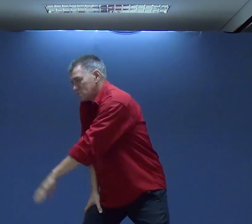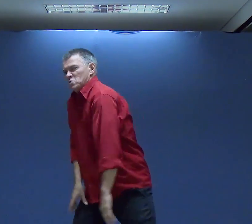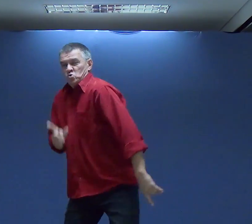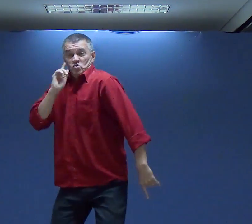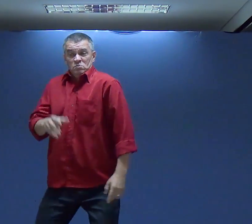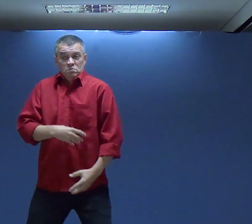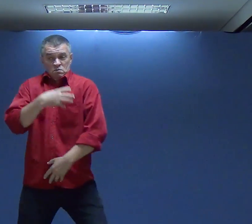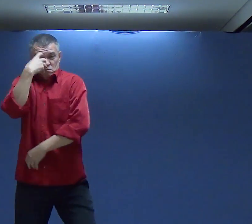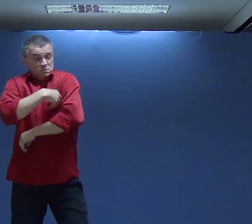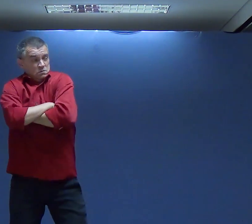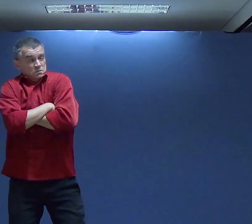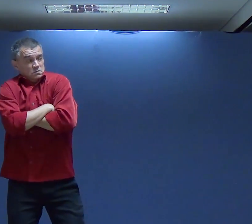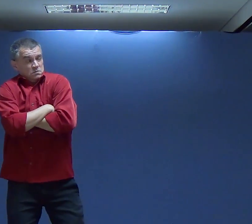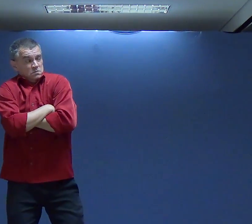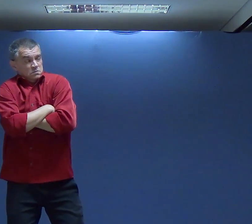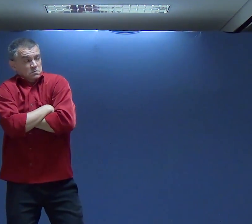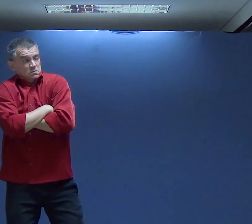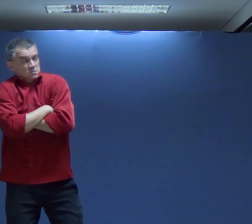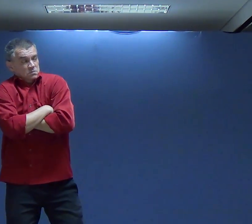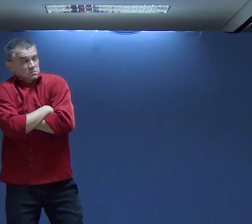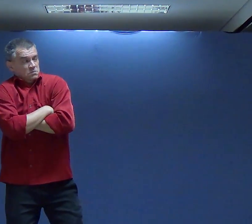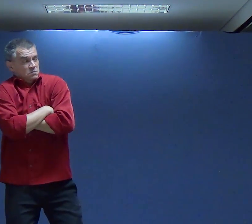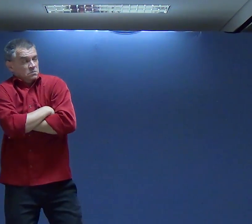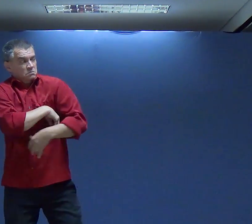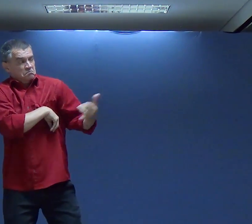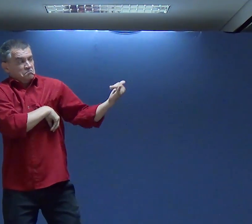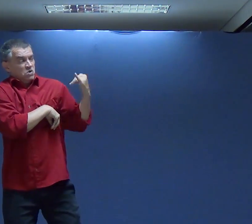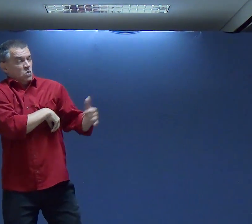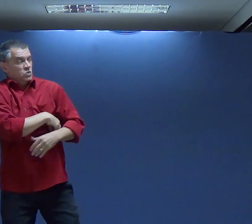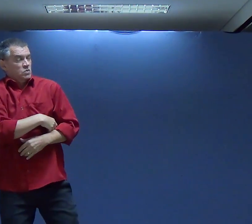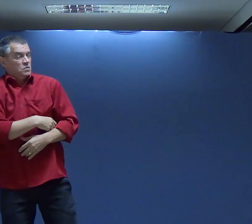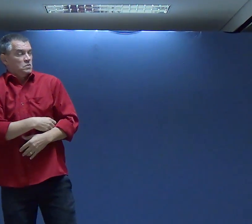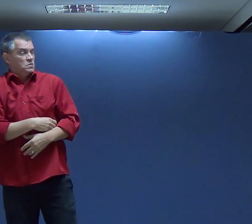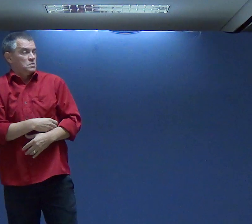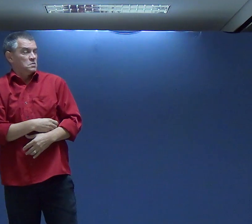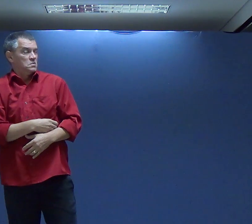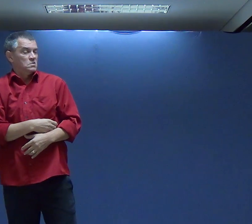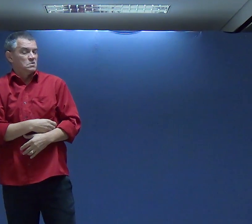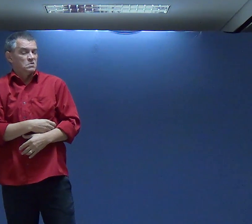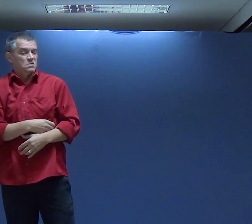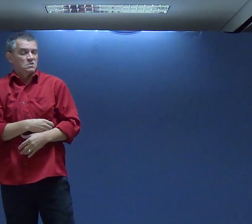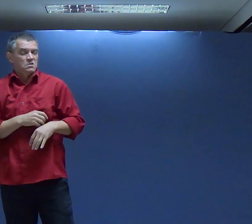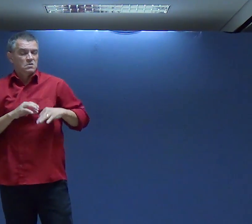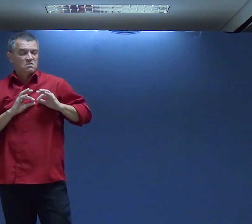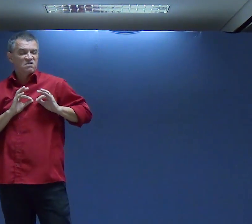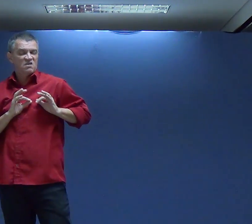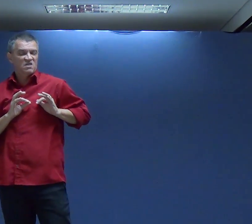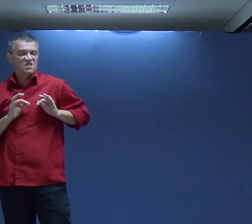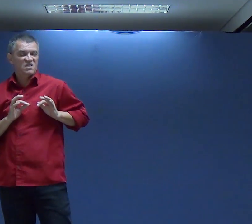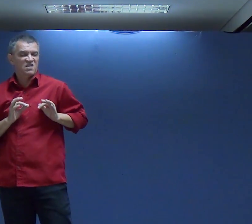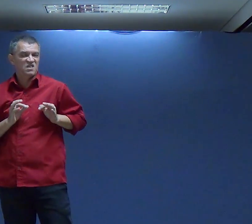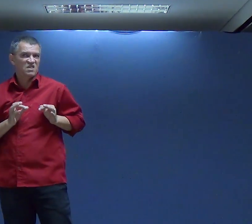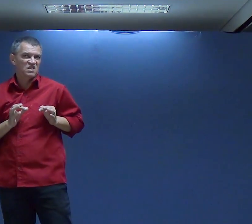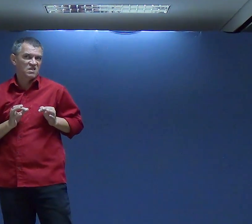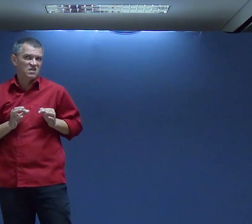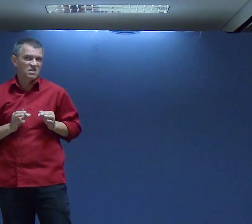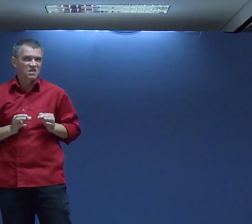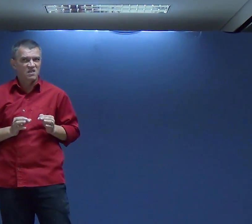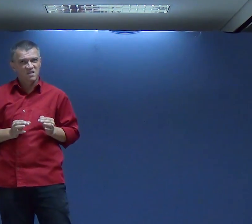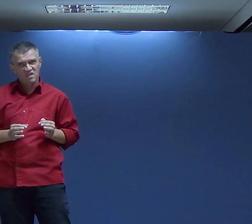posso te pedir perdão? O quê? Você? Me pedir perdão? E quando